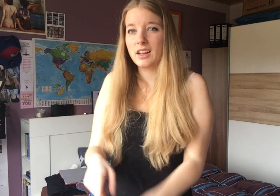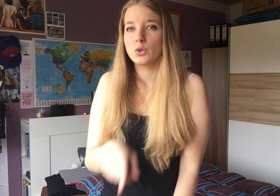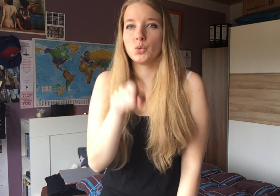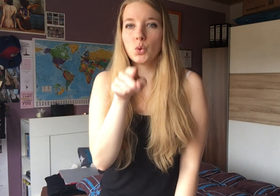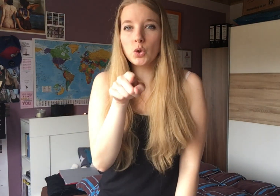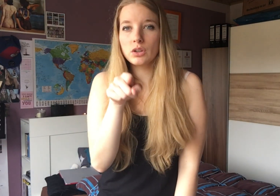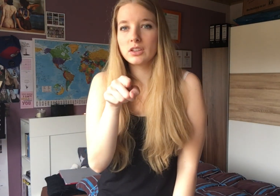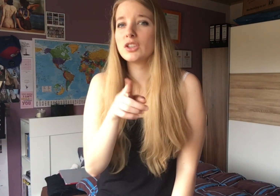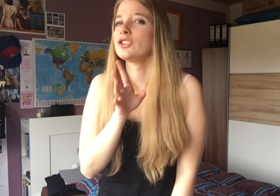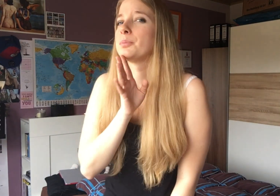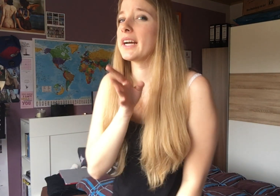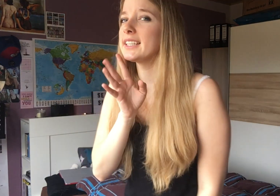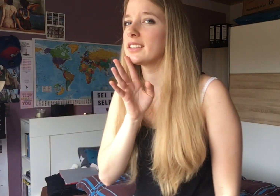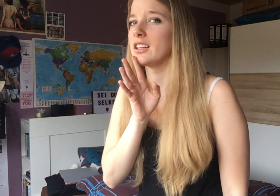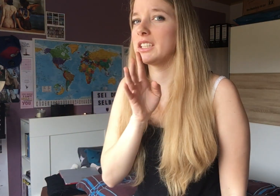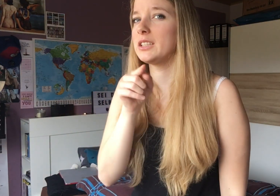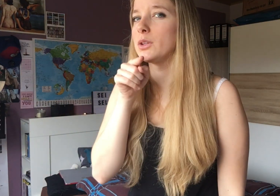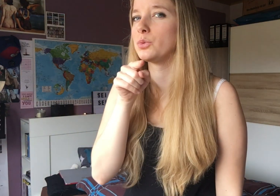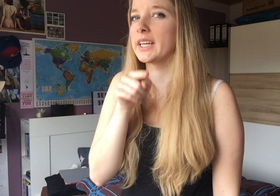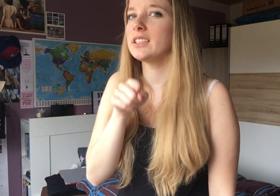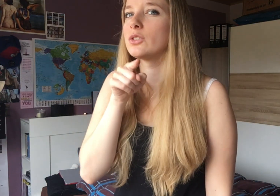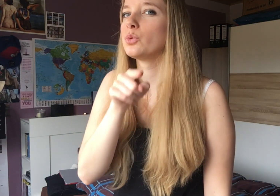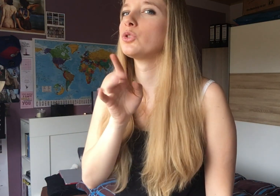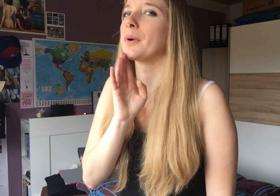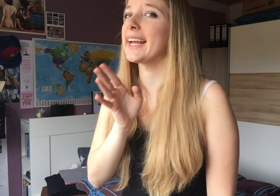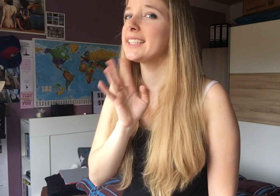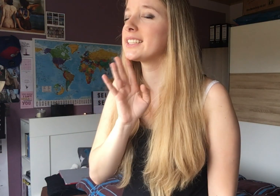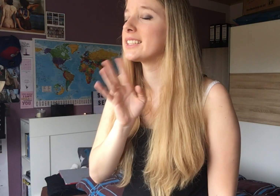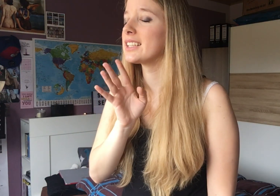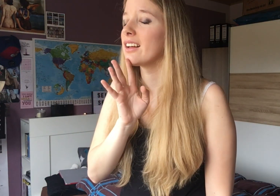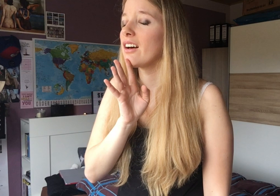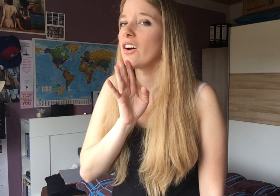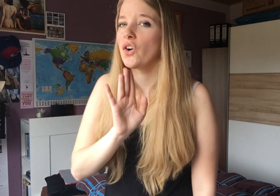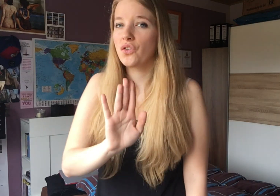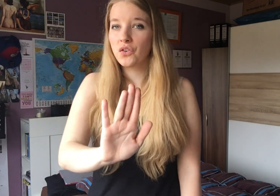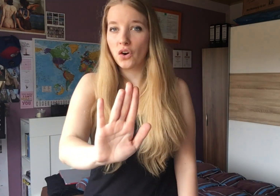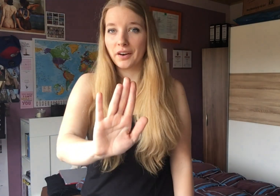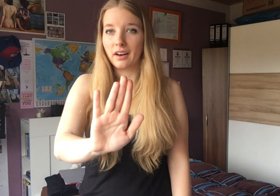Und du sprichst, also eben, also du redest, du sprichst von